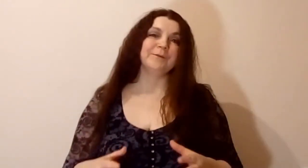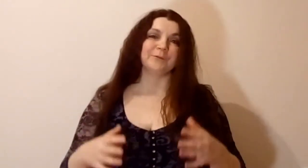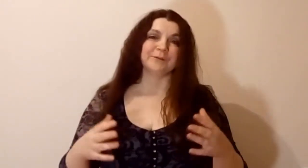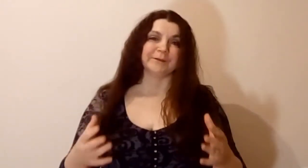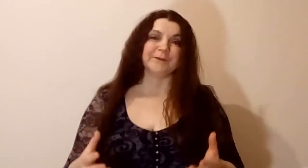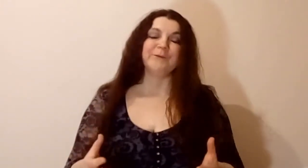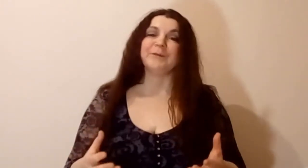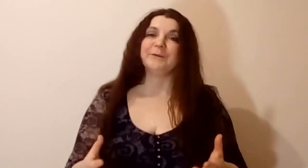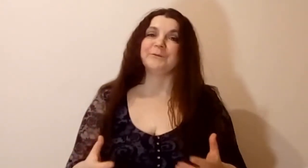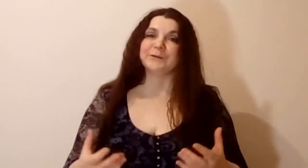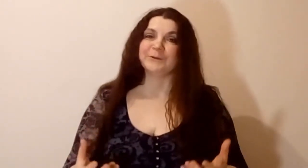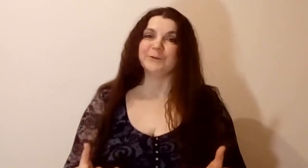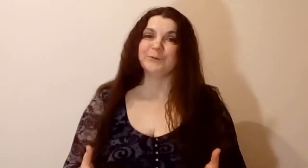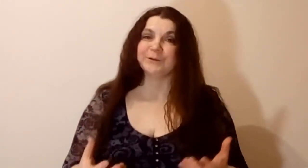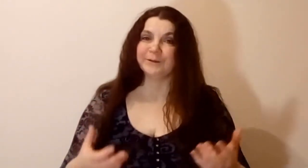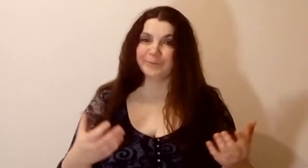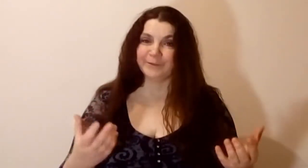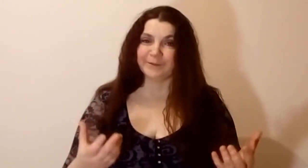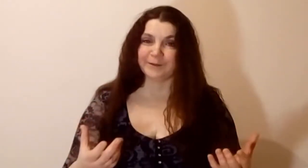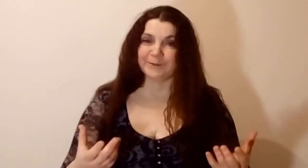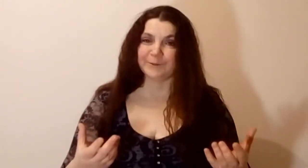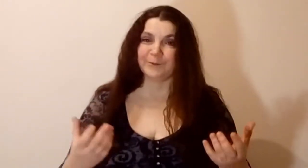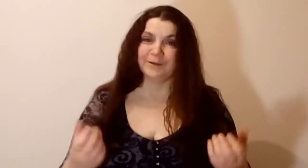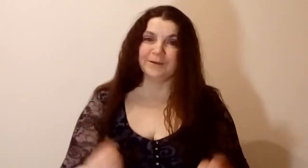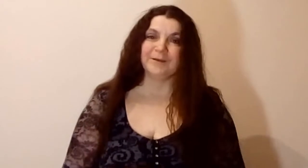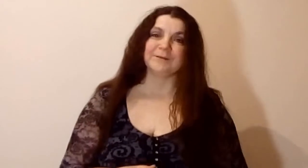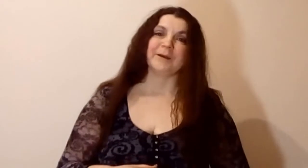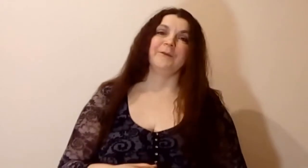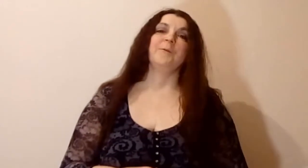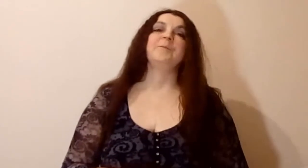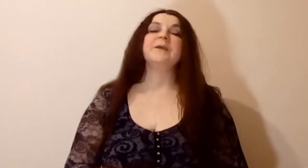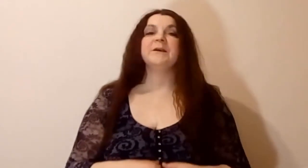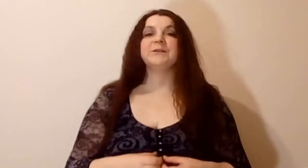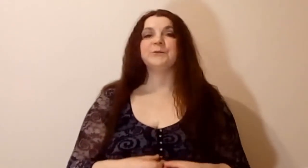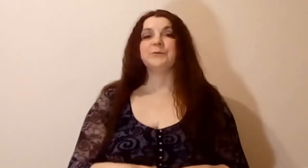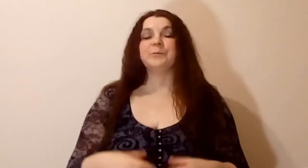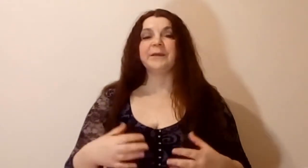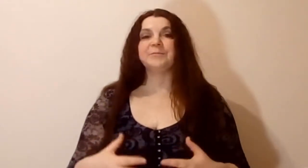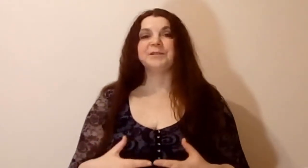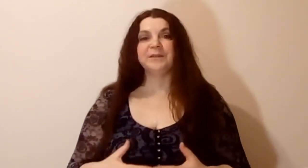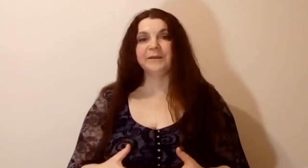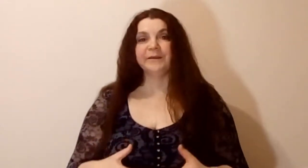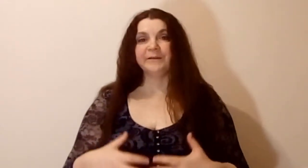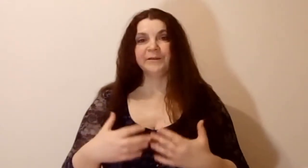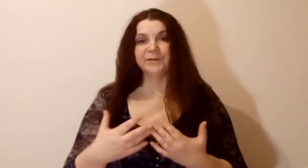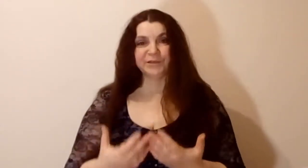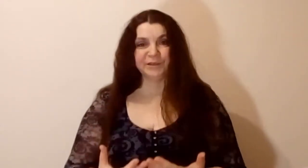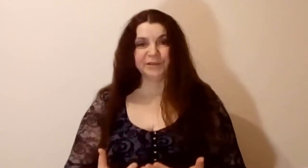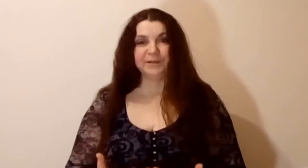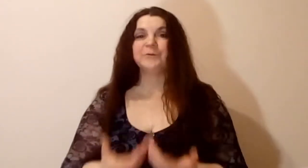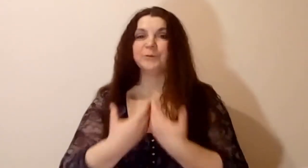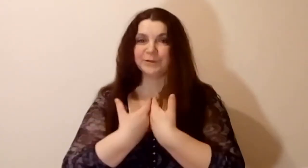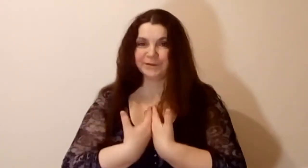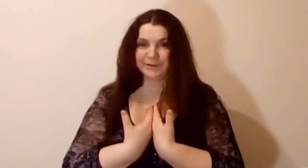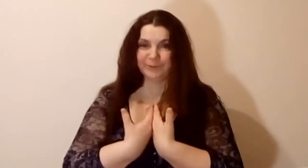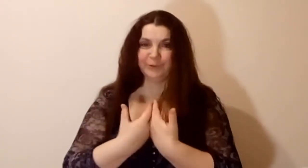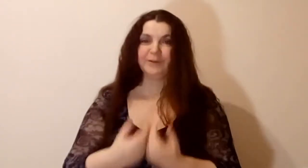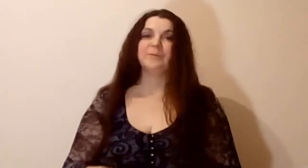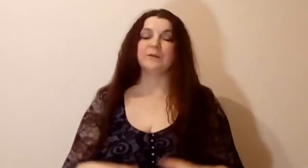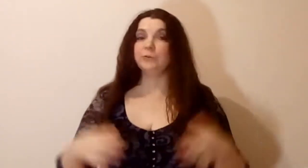вот открыл мне вот такую вот интересную тайну, что при общении с женщин, то бишь со мной, ну